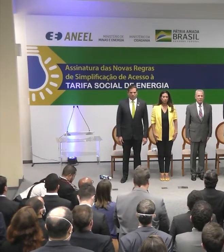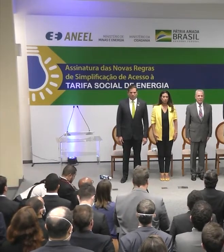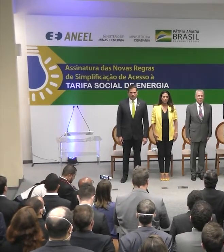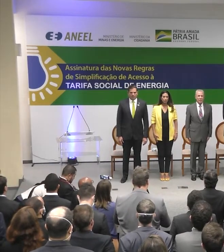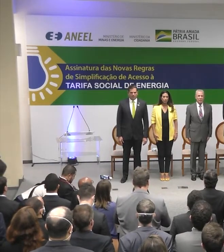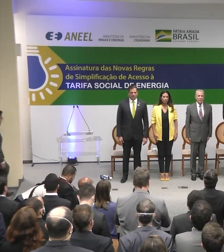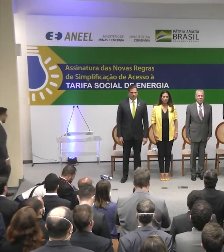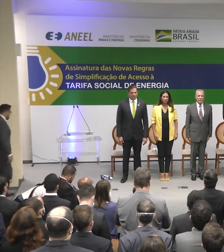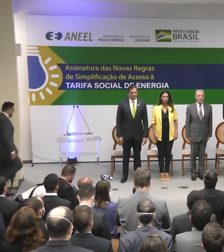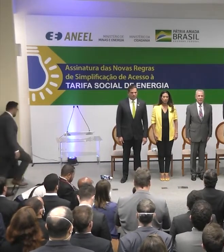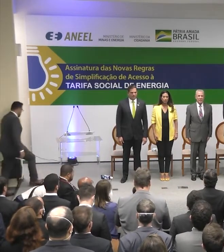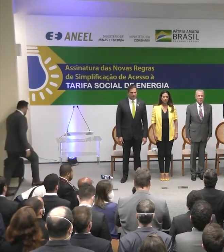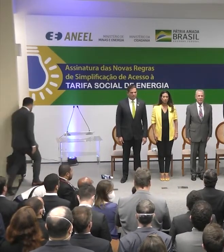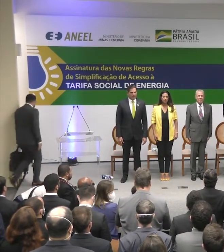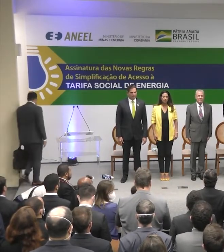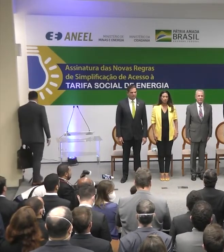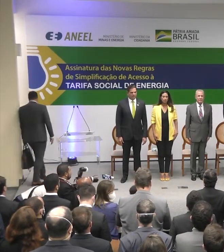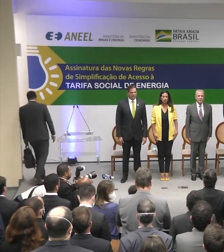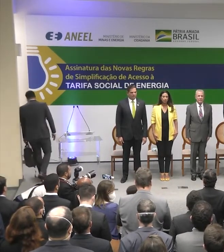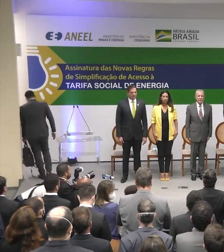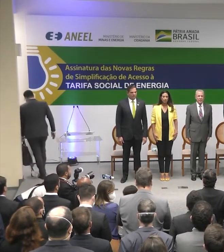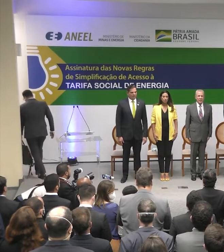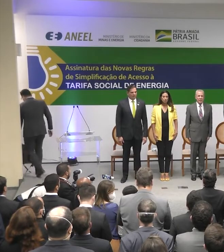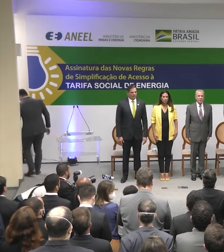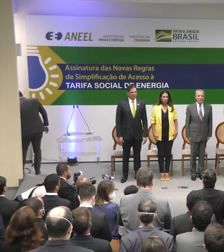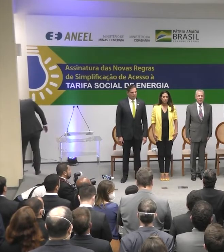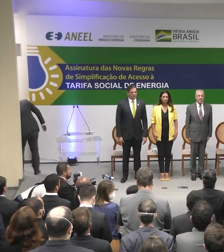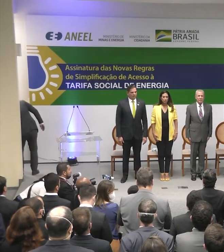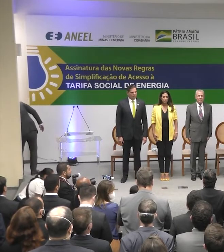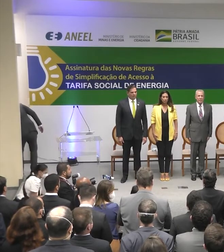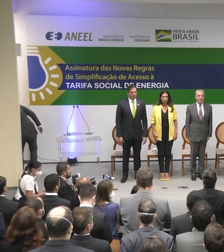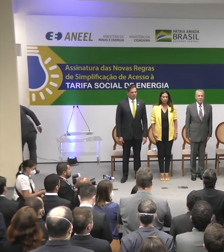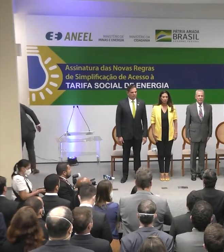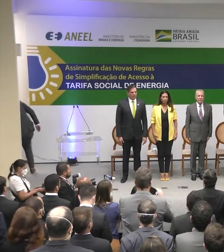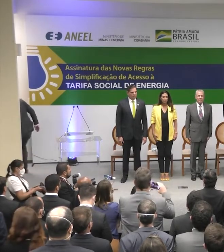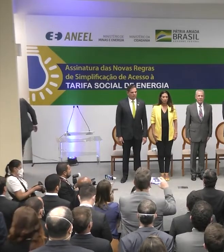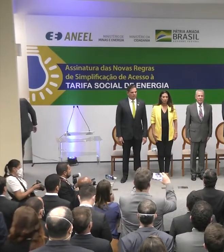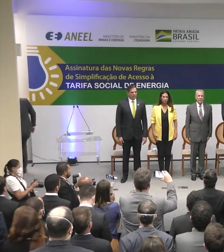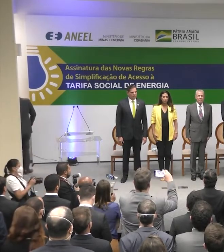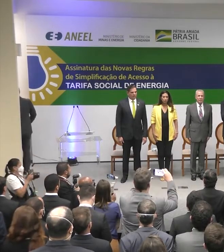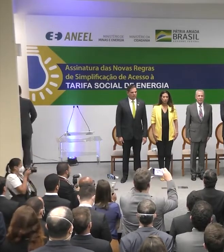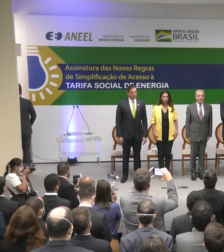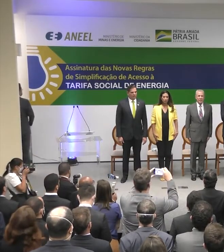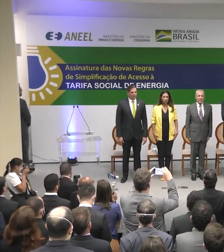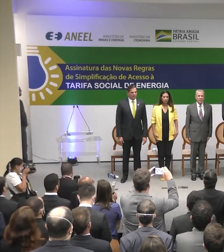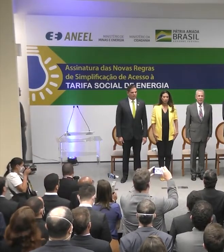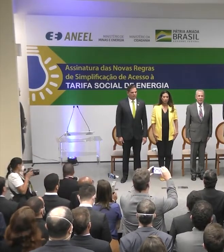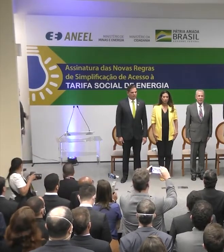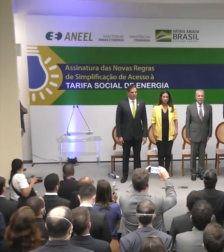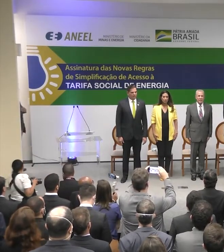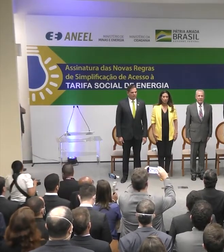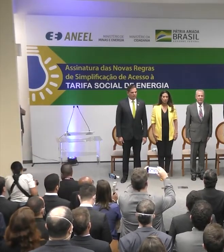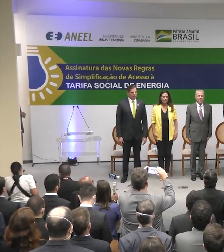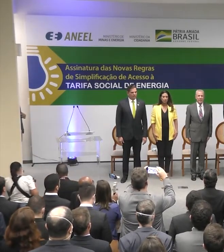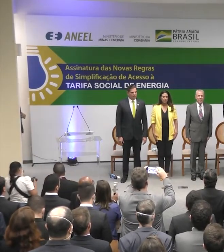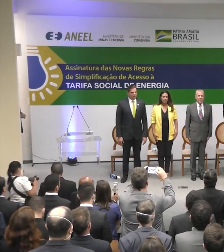plácidas,